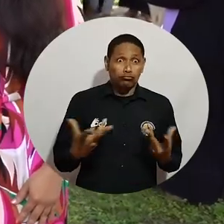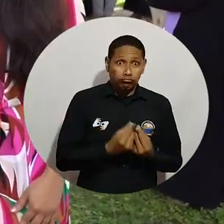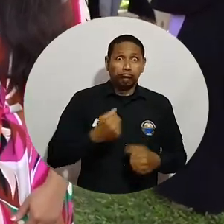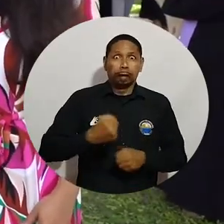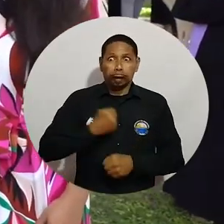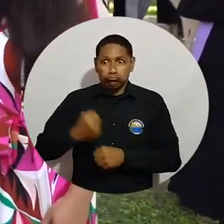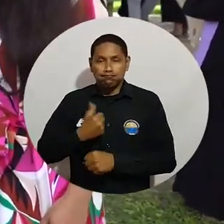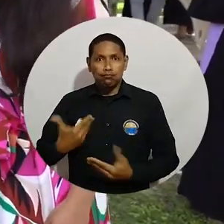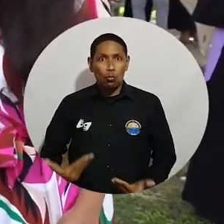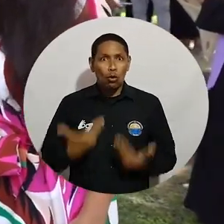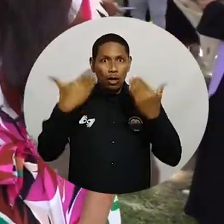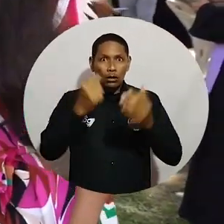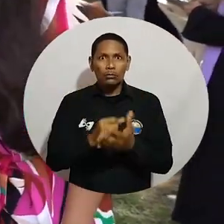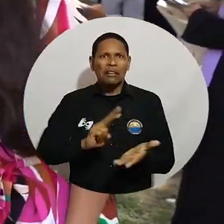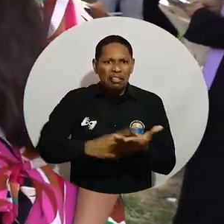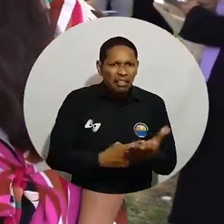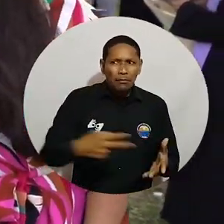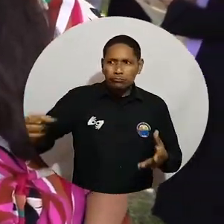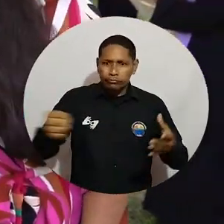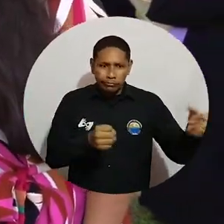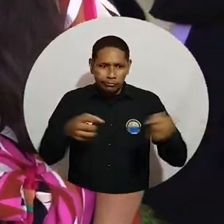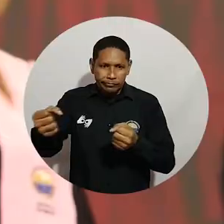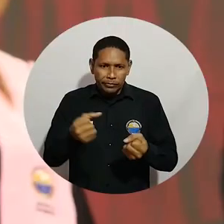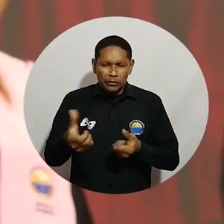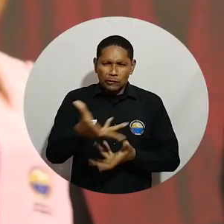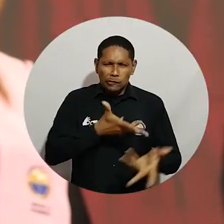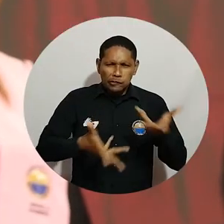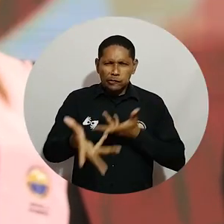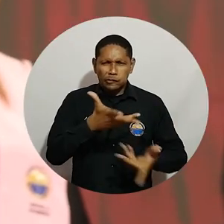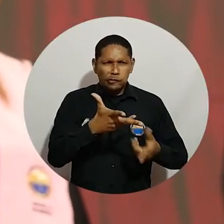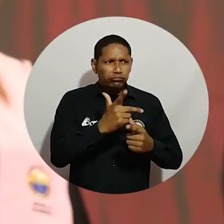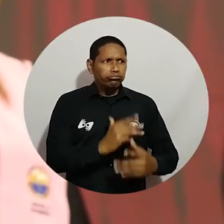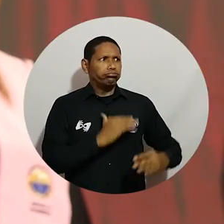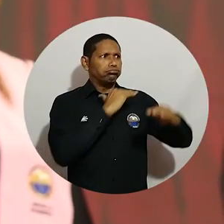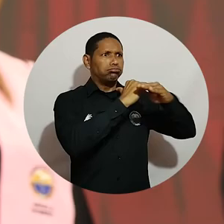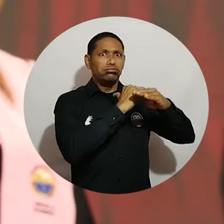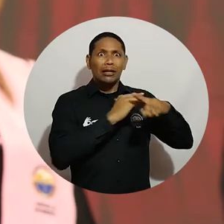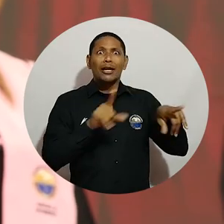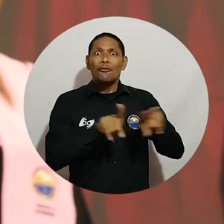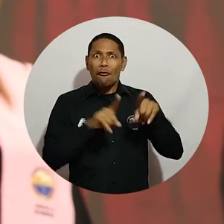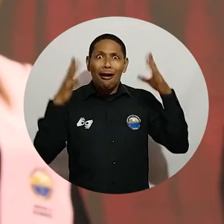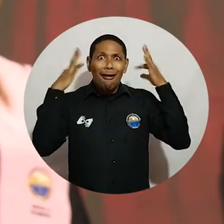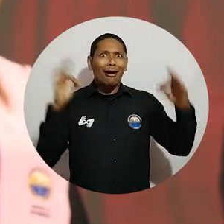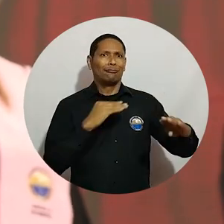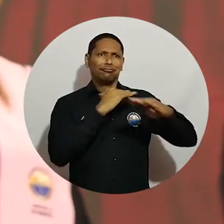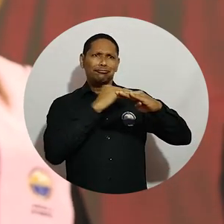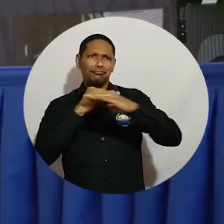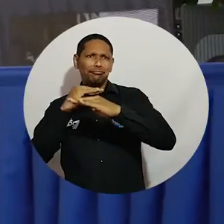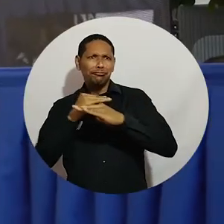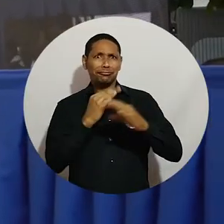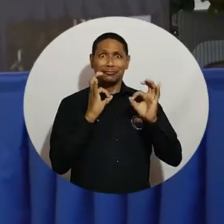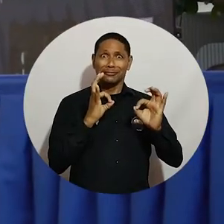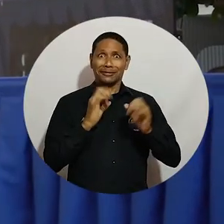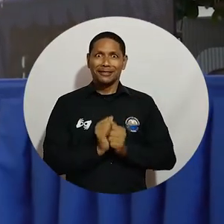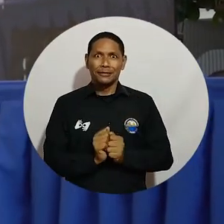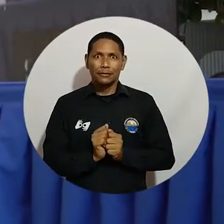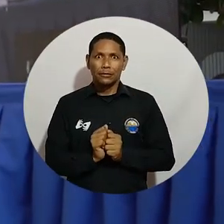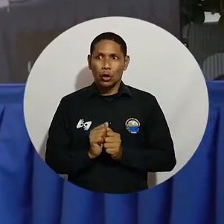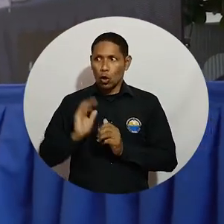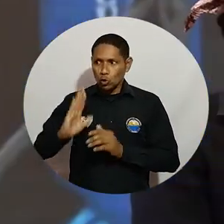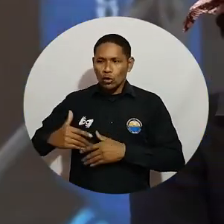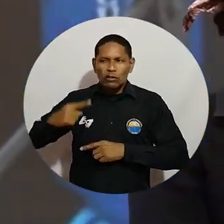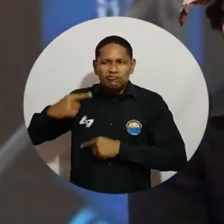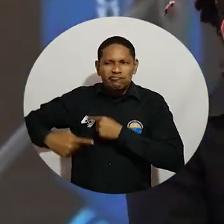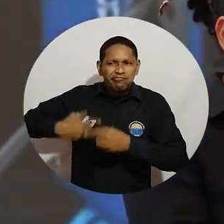equipo de trabajo. Nos dan los intérpretes que nos permiten equiparar oportunidades con las personas oyentes. En este transcurrir